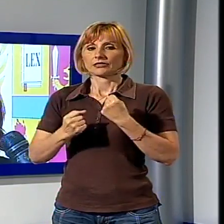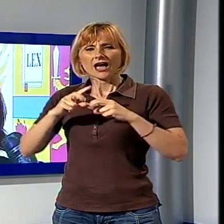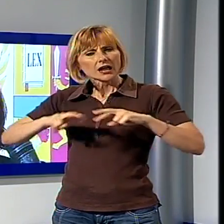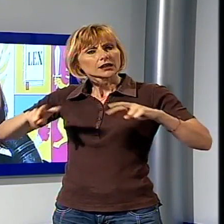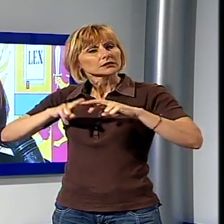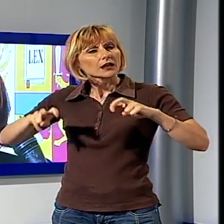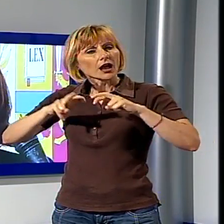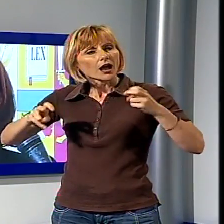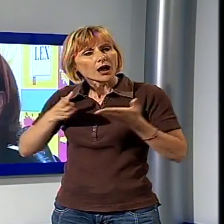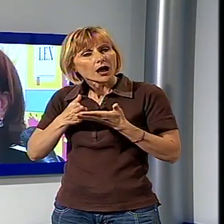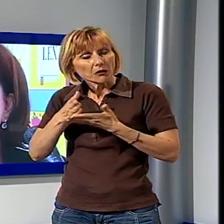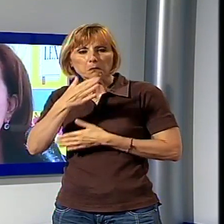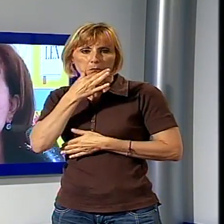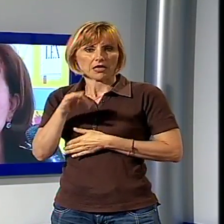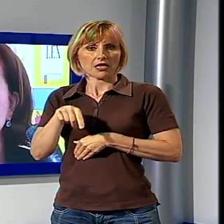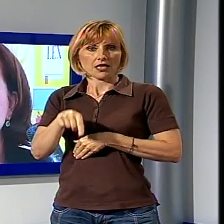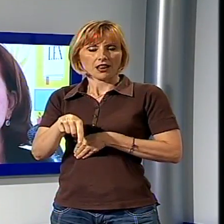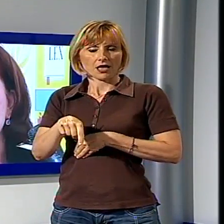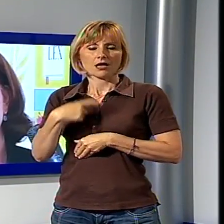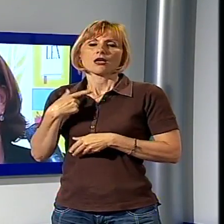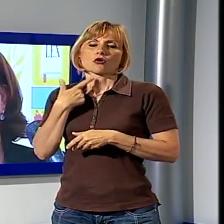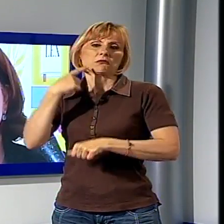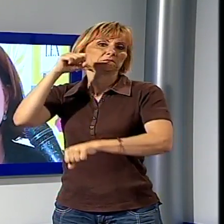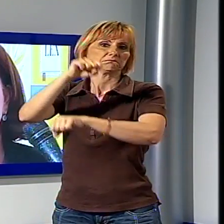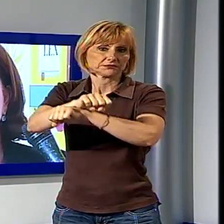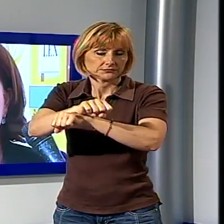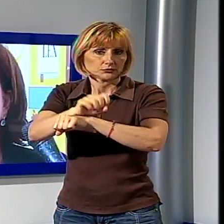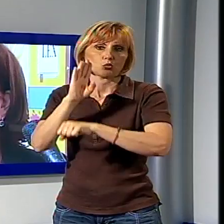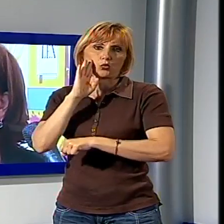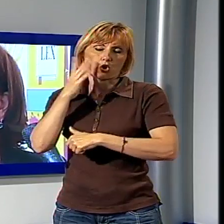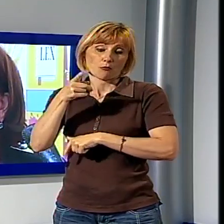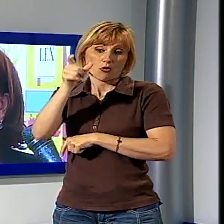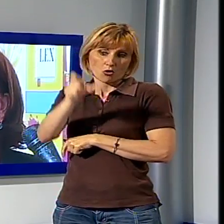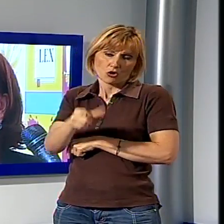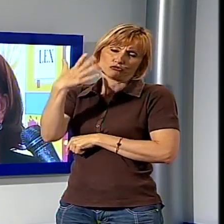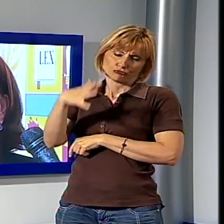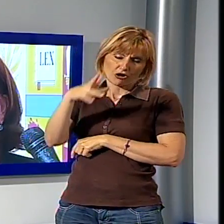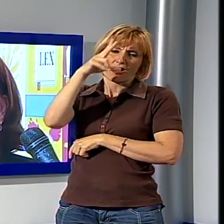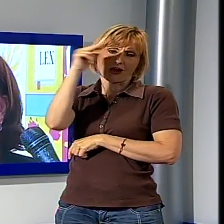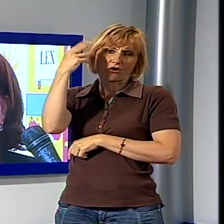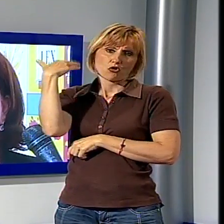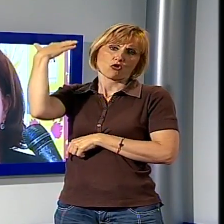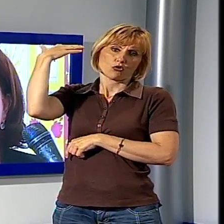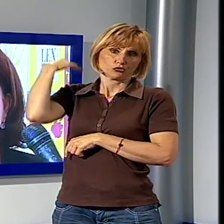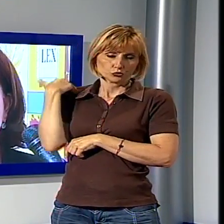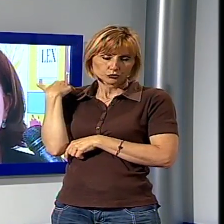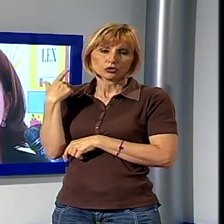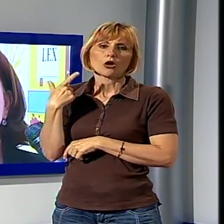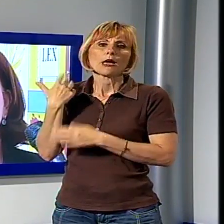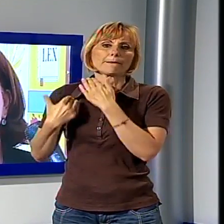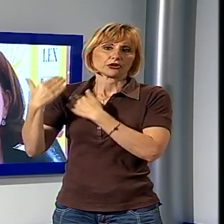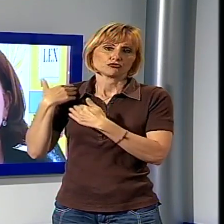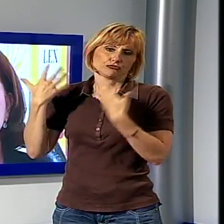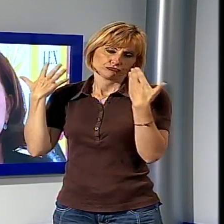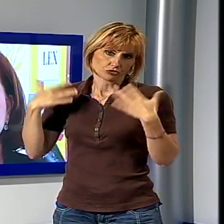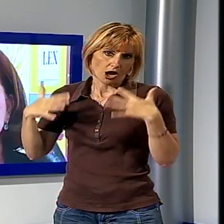che ha permesso di assicurare alla giustizia un pregiudicato già noto alle forze dell'ordine con precedenti specifici